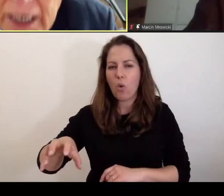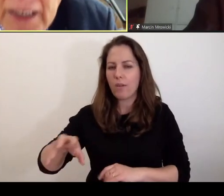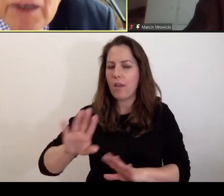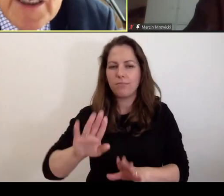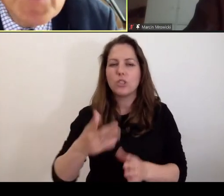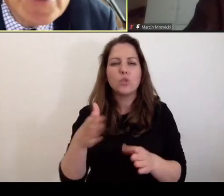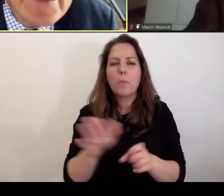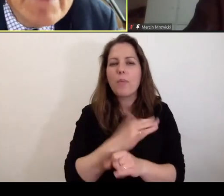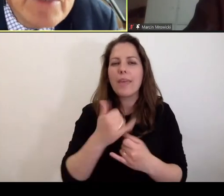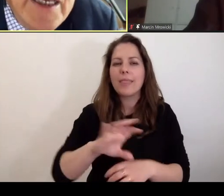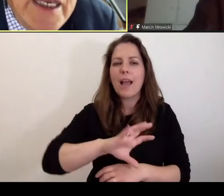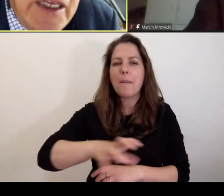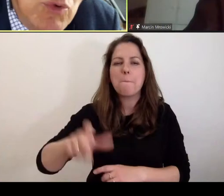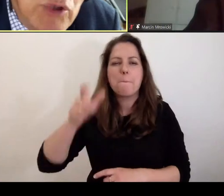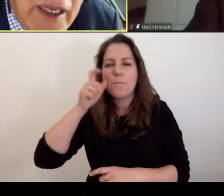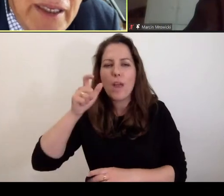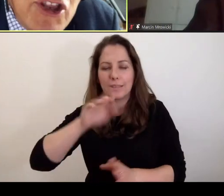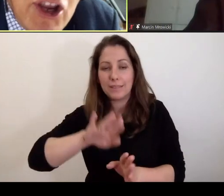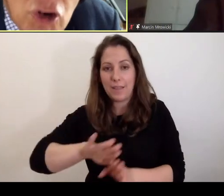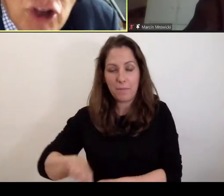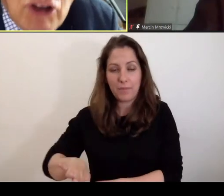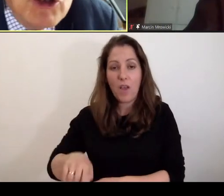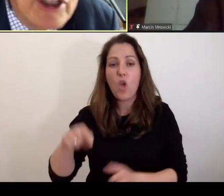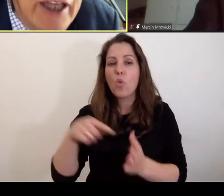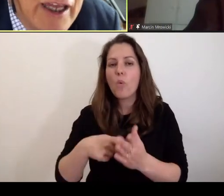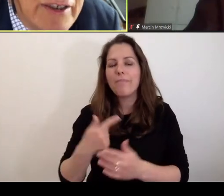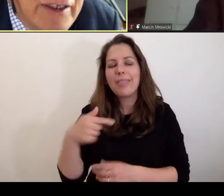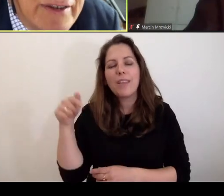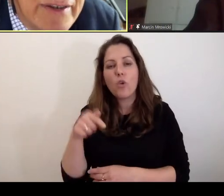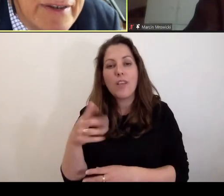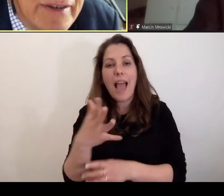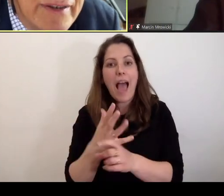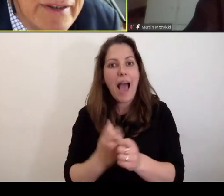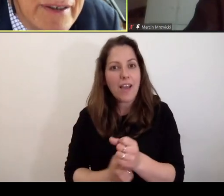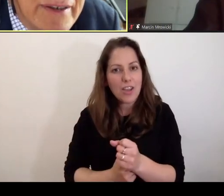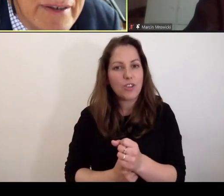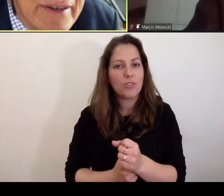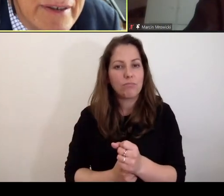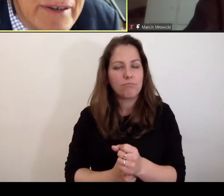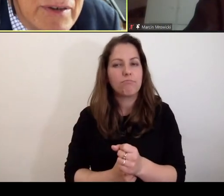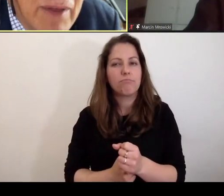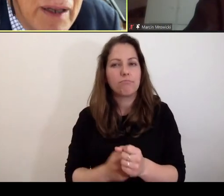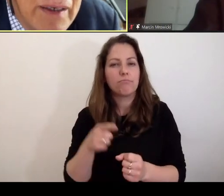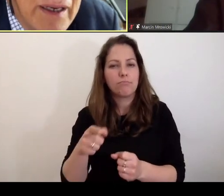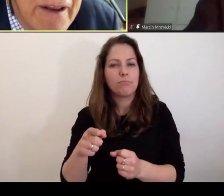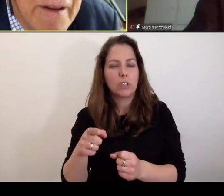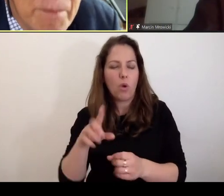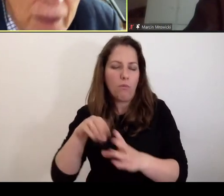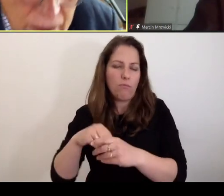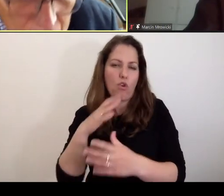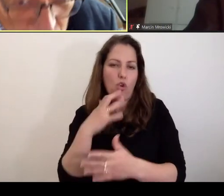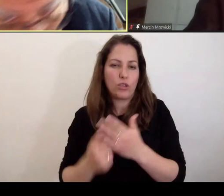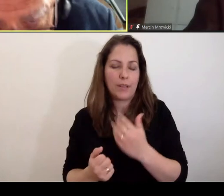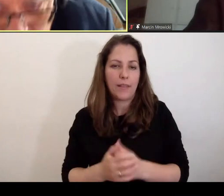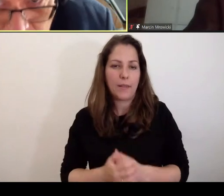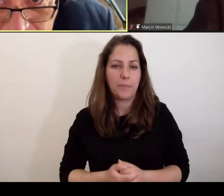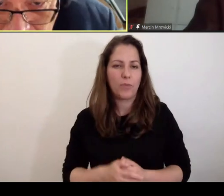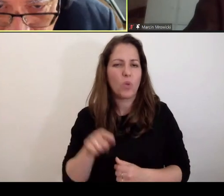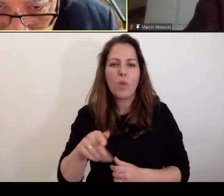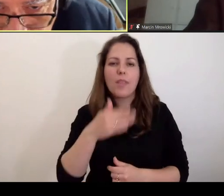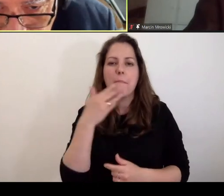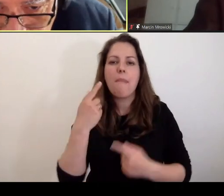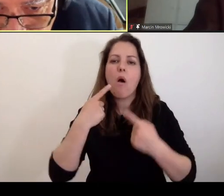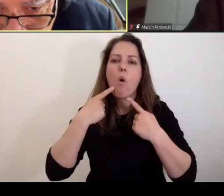To jest inna kategoria przestępstw i tutaj niekoniecznie ten arest jest stosowany. Tu nie ma